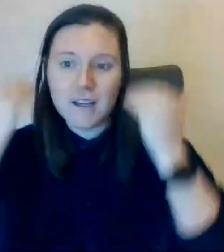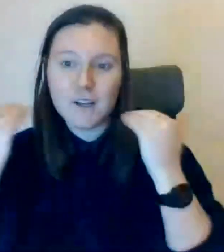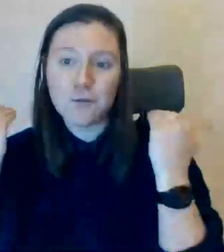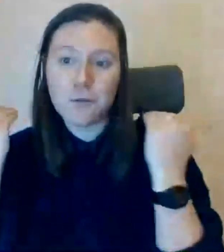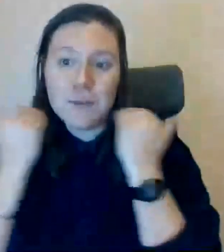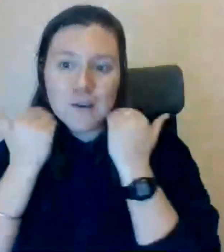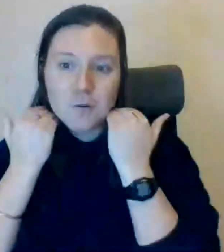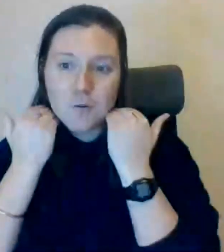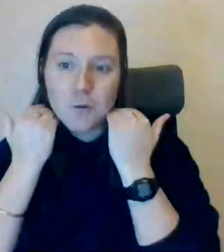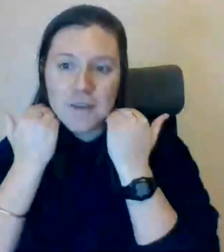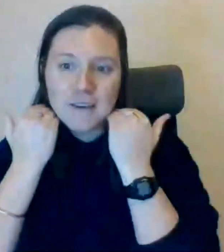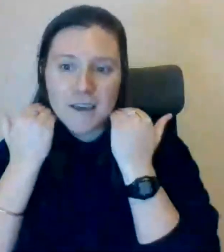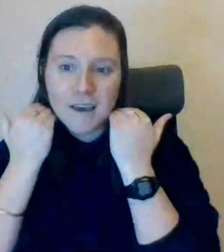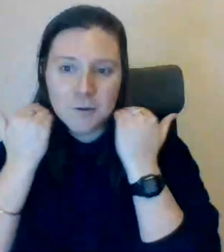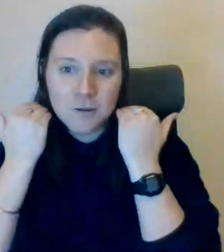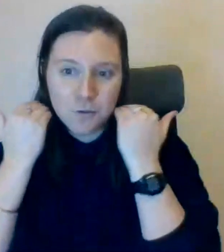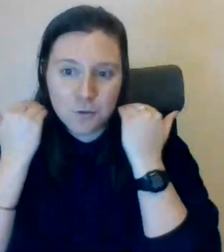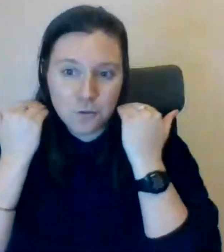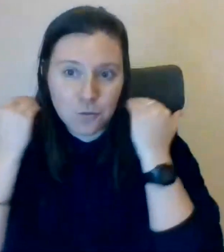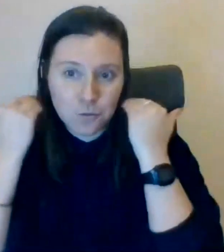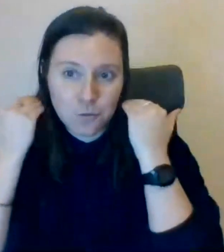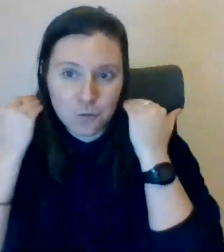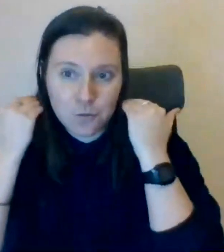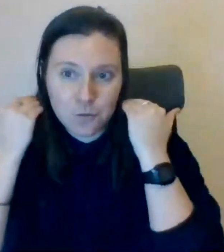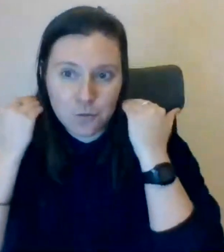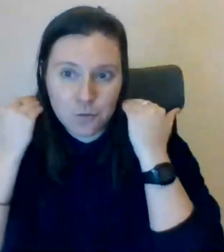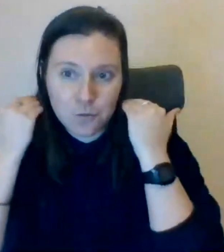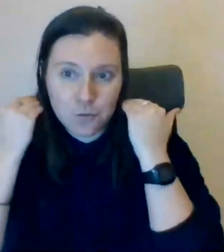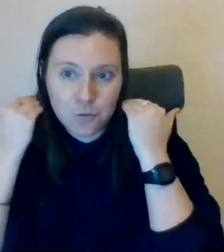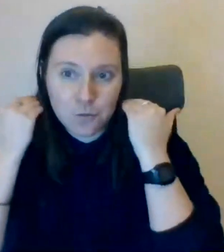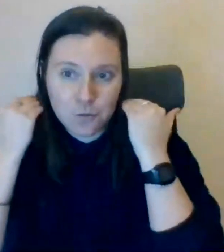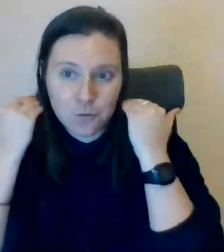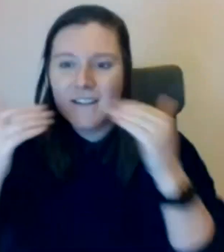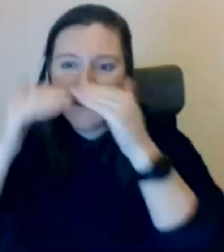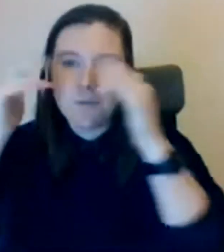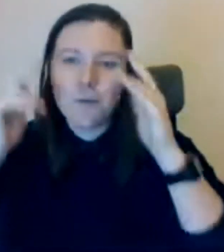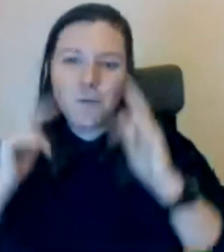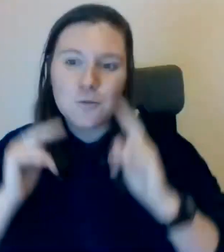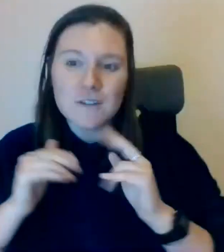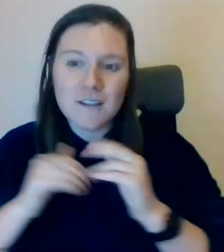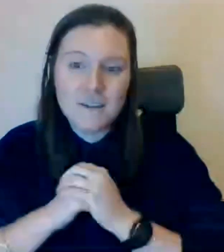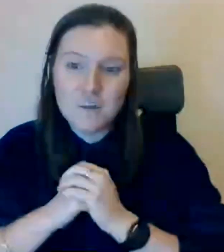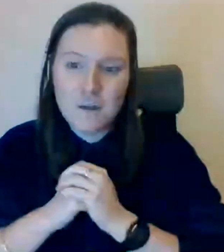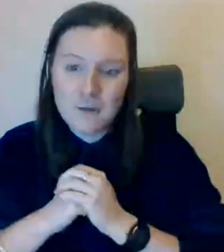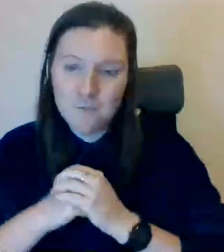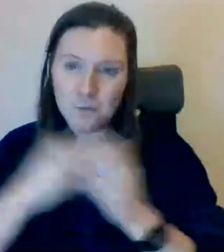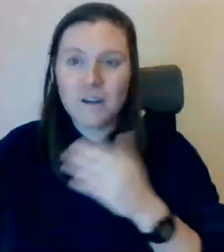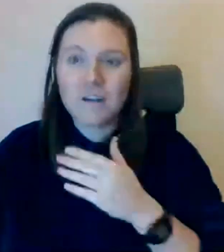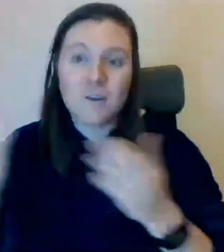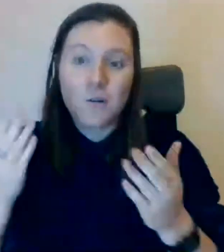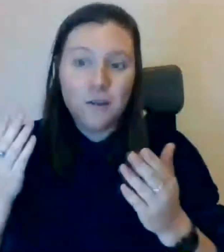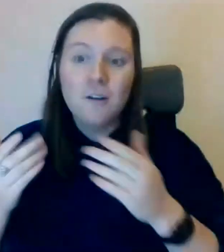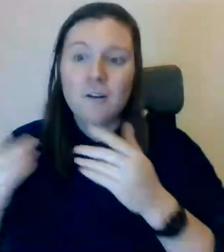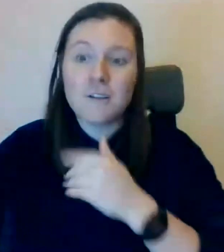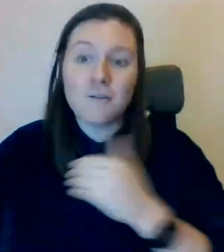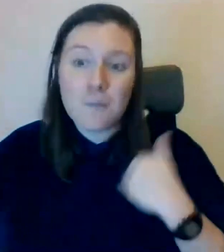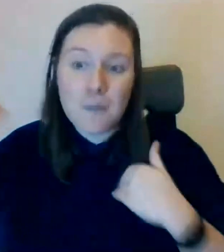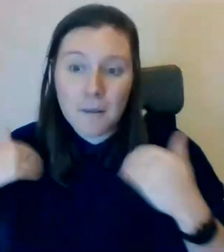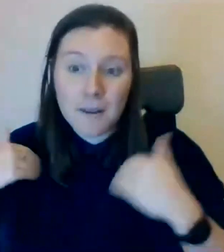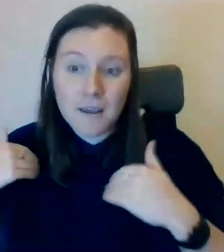et les cheveux bien courts, bien carrés au niveau de l'oreille, des oreilles. Ce qui fait que mon signe est celui-là. Donc, les gens, quand ils veulent m'appeler